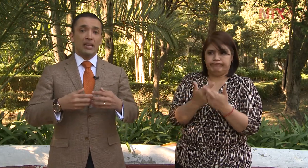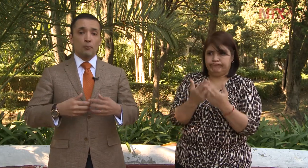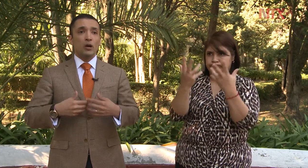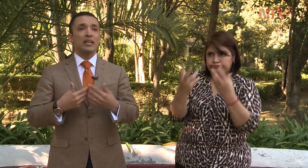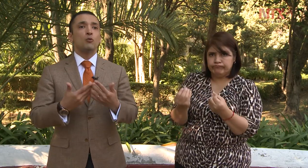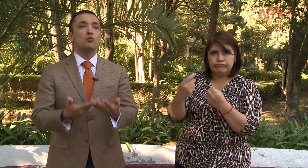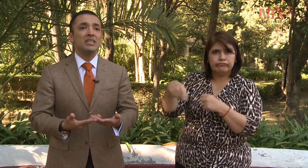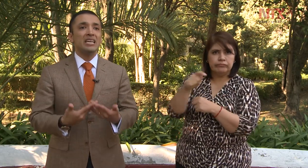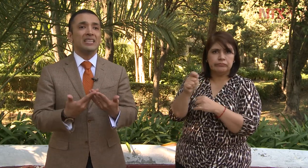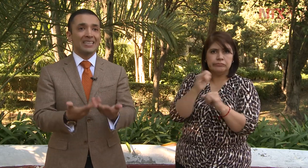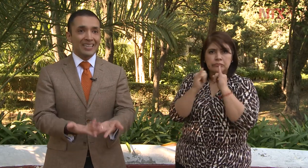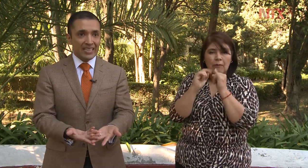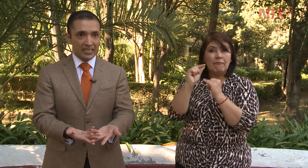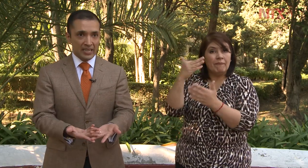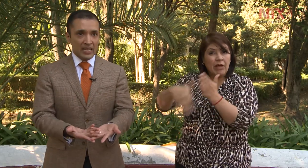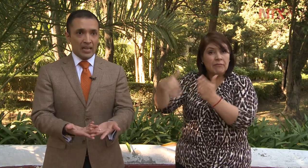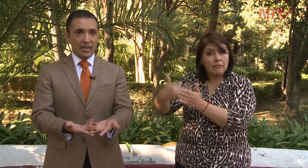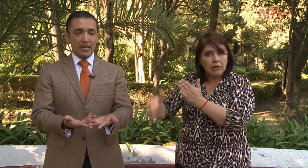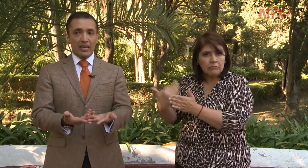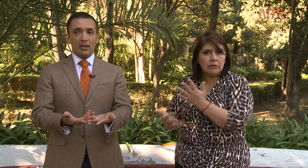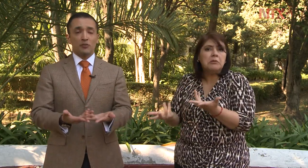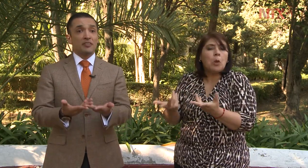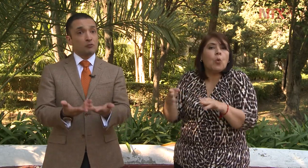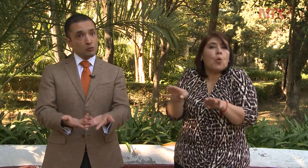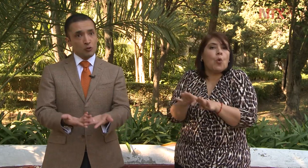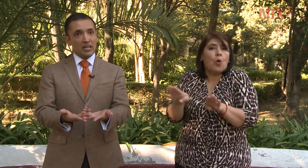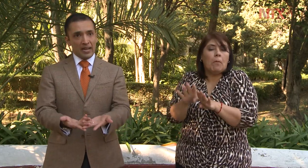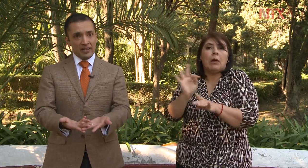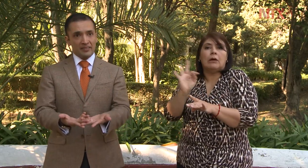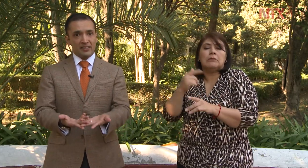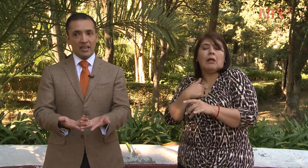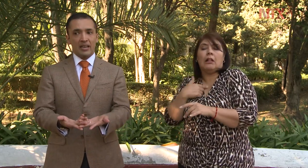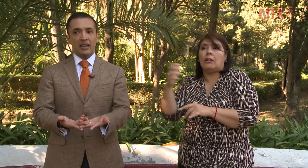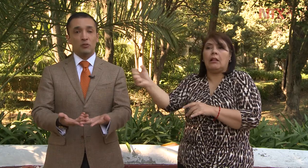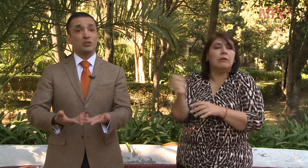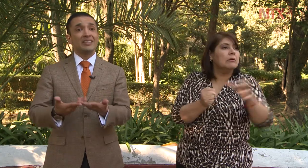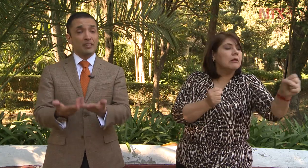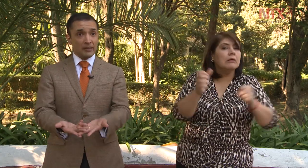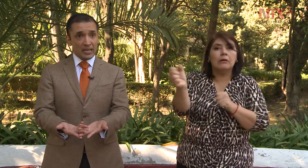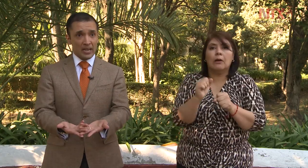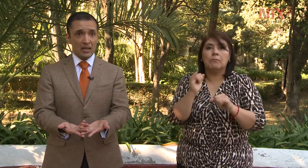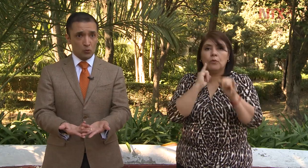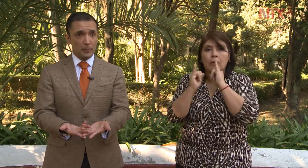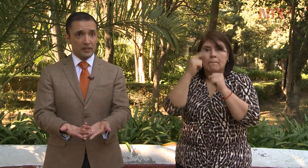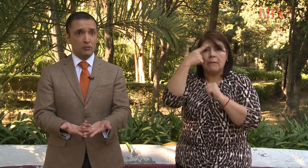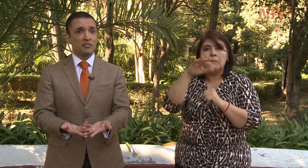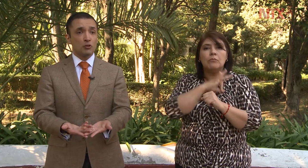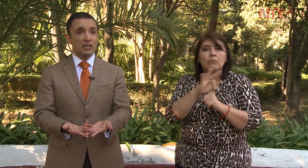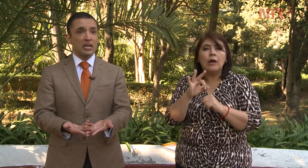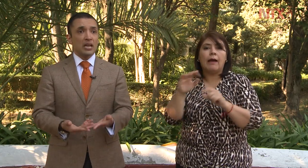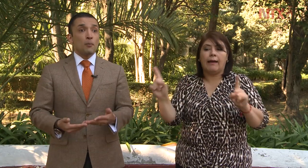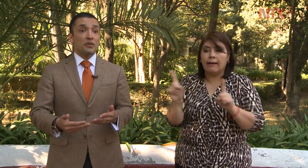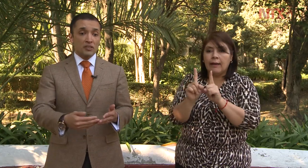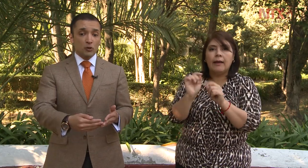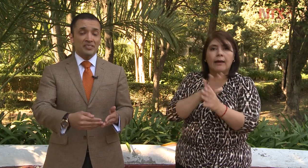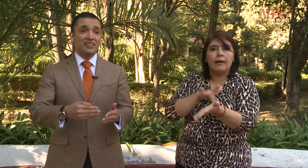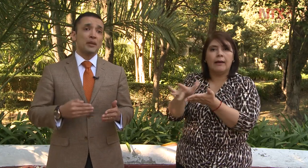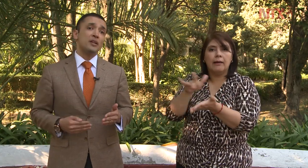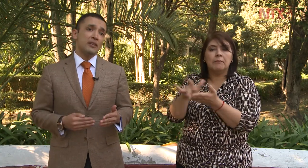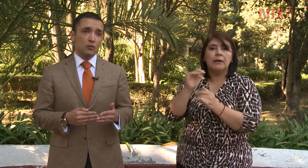que puedan acudir y atender los asuntos legales en donde intervenga alguna persona sorda, pues entonces se les está privando